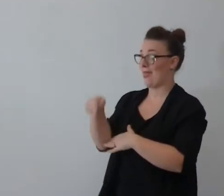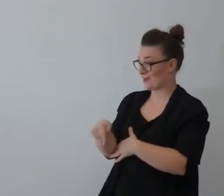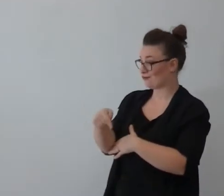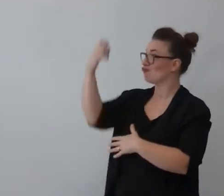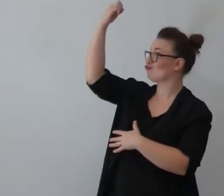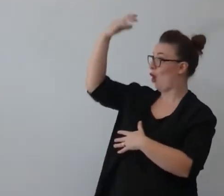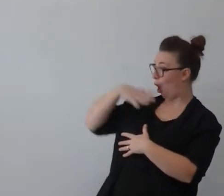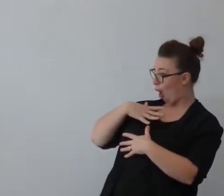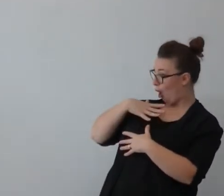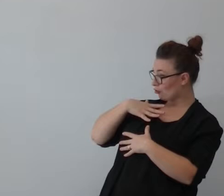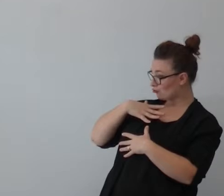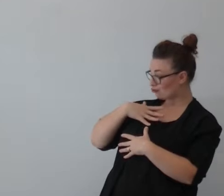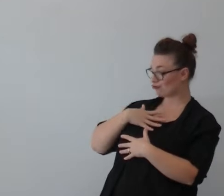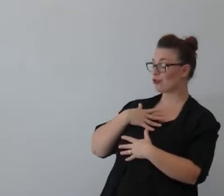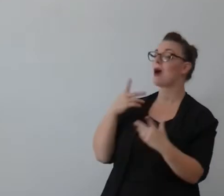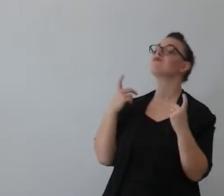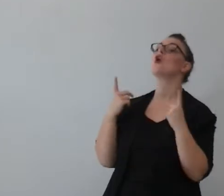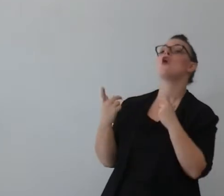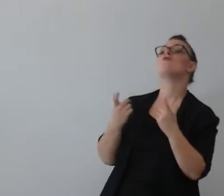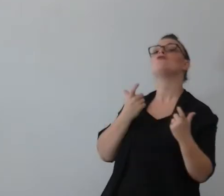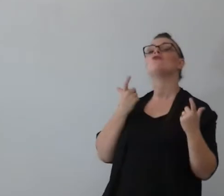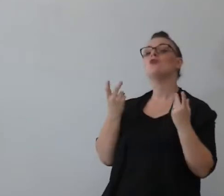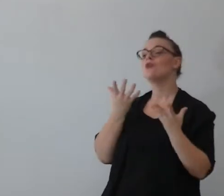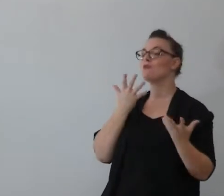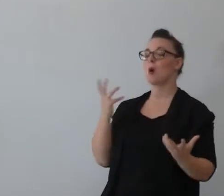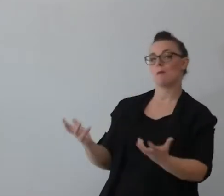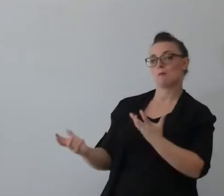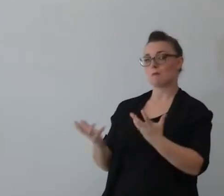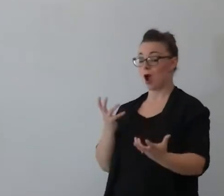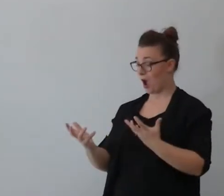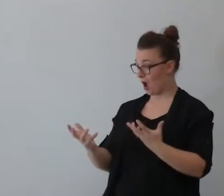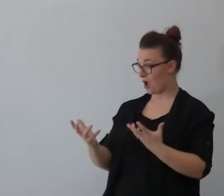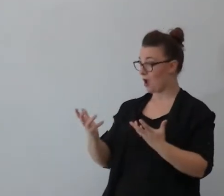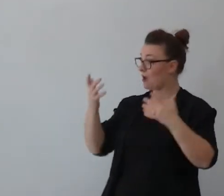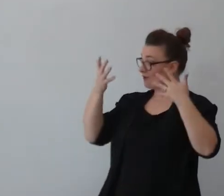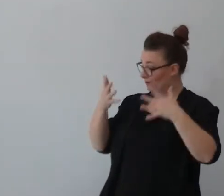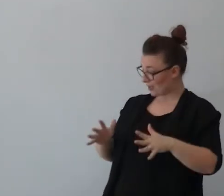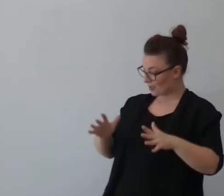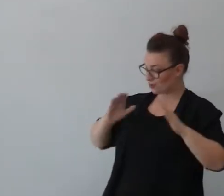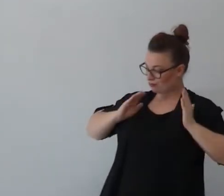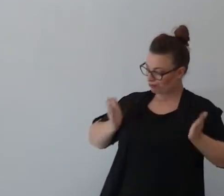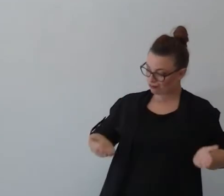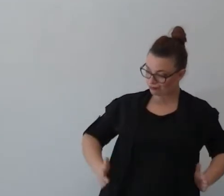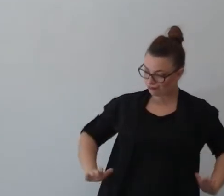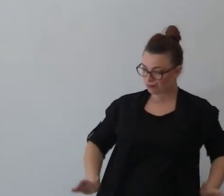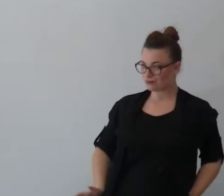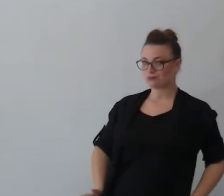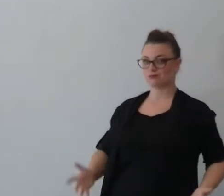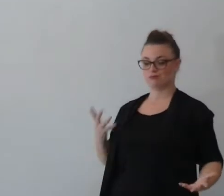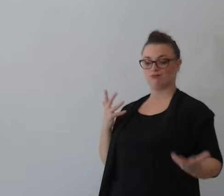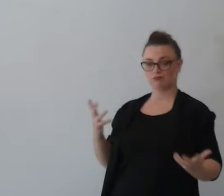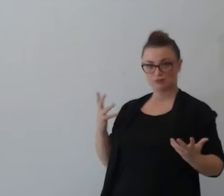profumati metti il labido più sexy scosciare bella